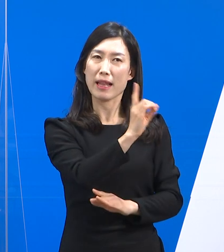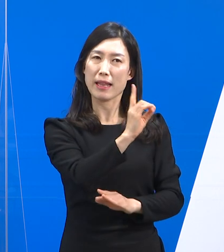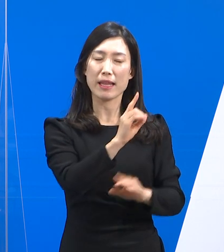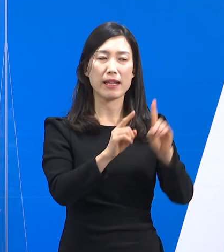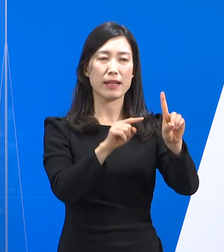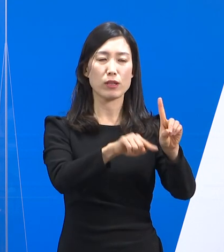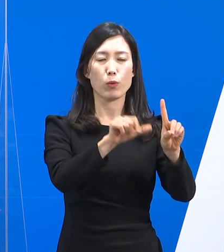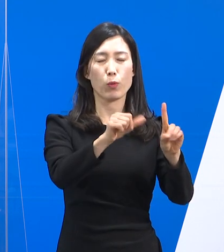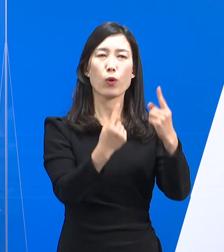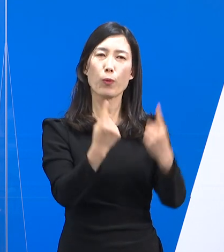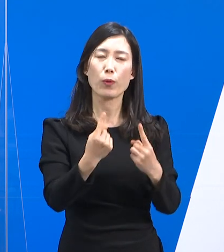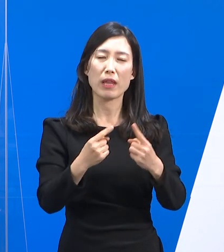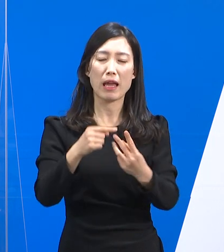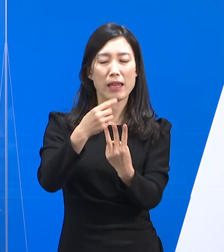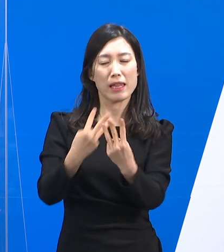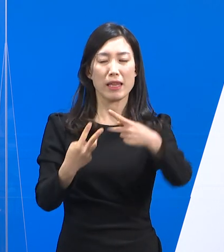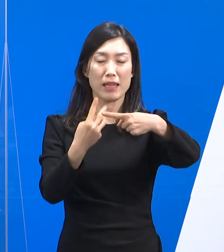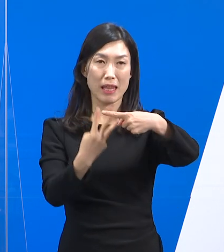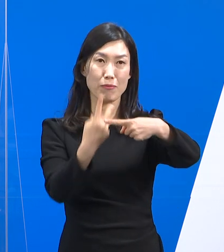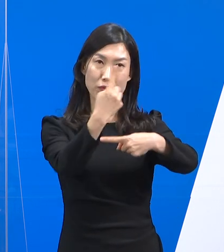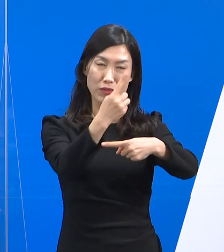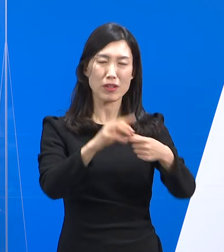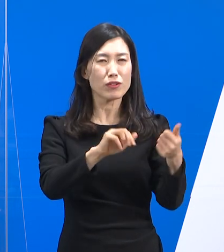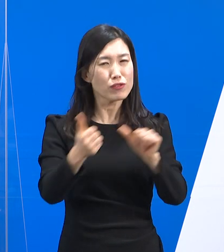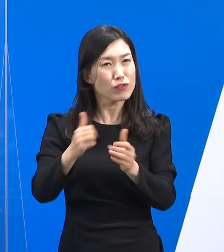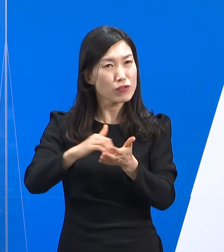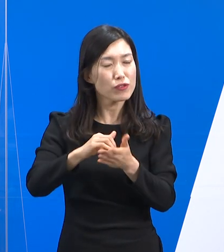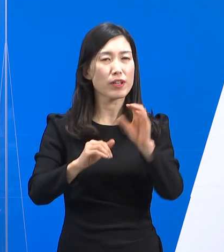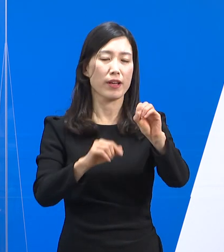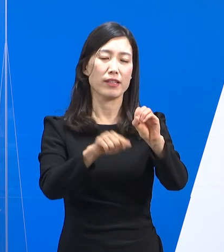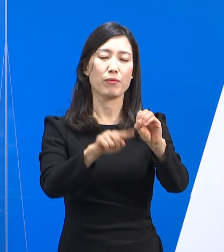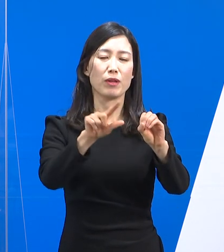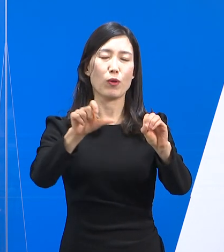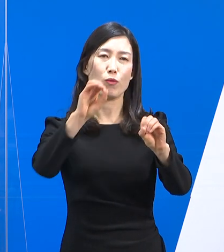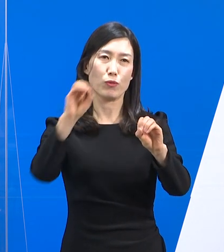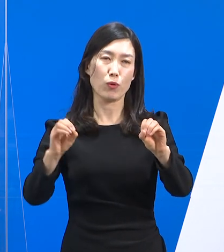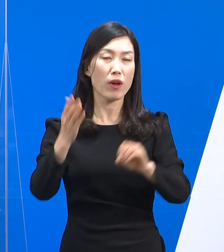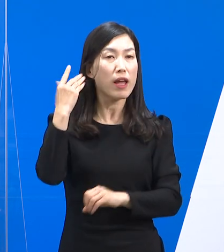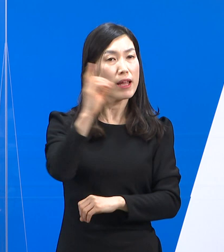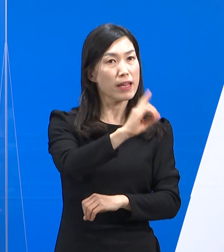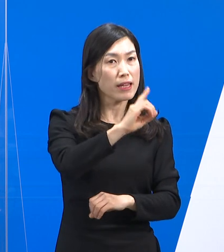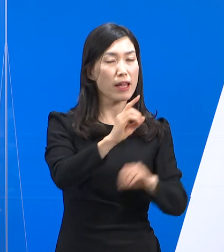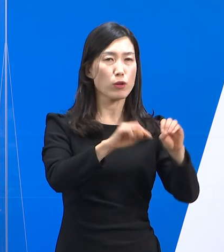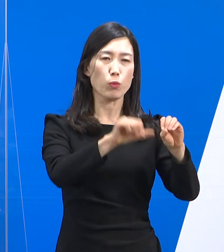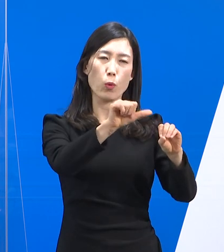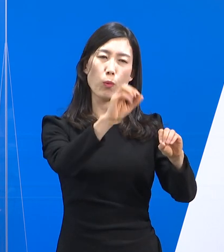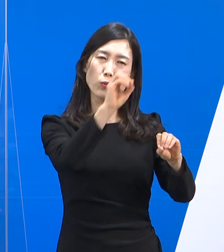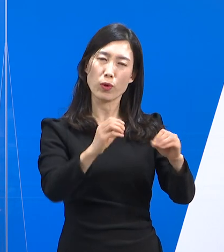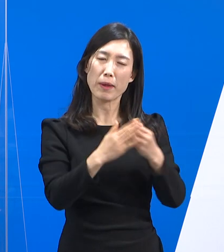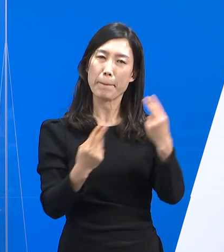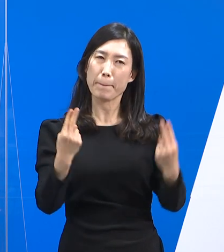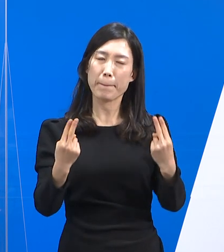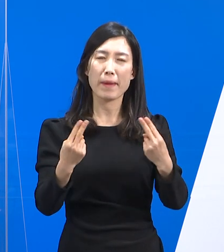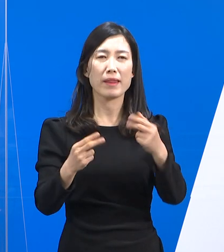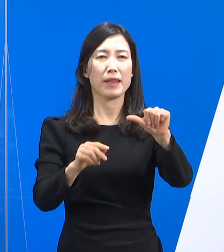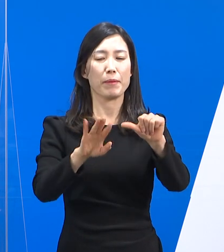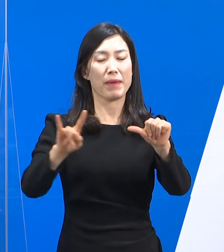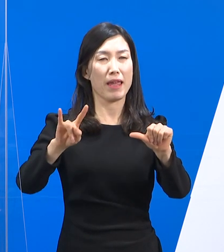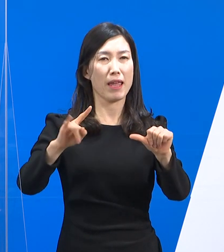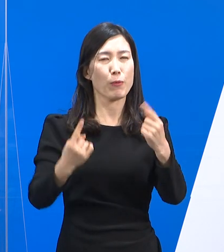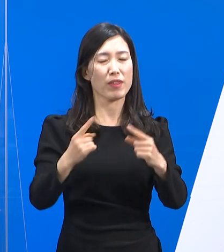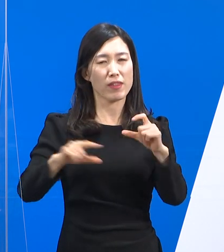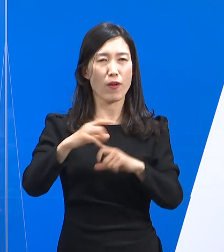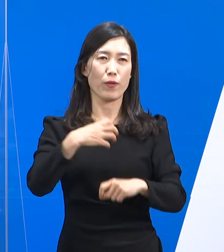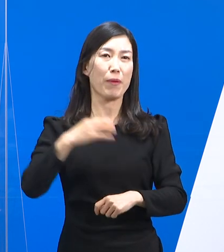%에 대비 3분의 1 수준이며 치명률은 0.15%로 델타가 0.7% 대비 5분의 1 수준으로 뚜렷하게 낮게